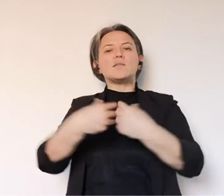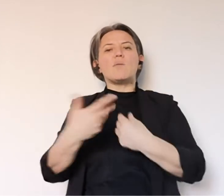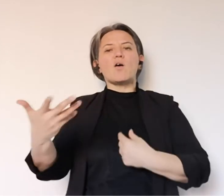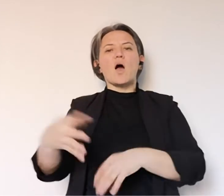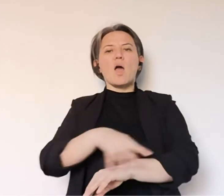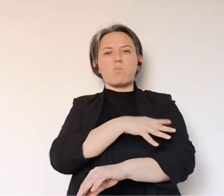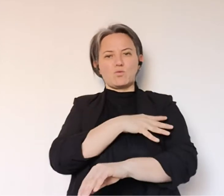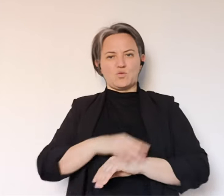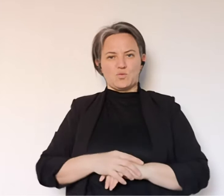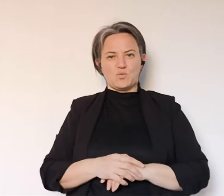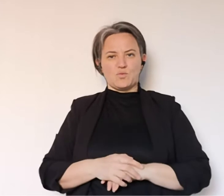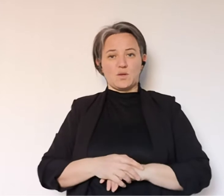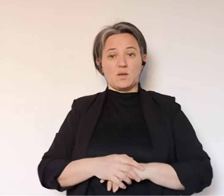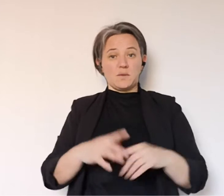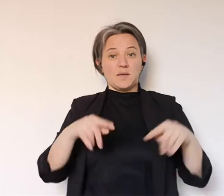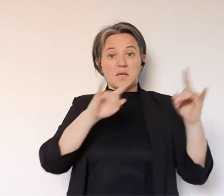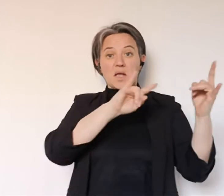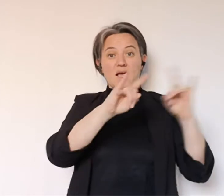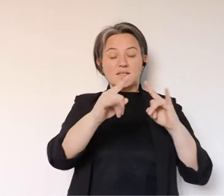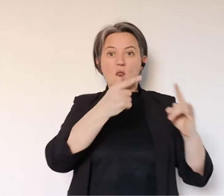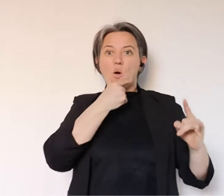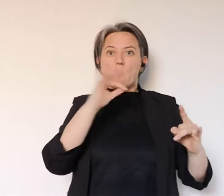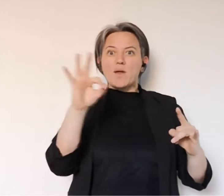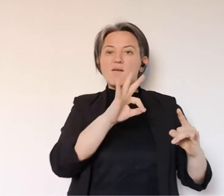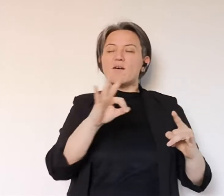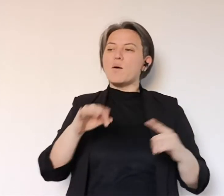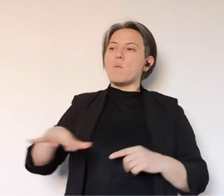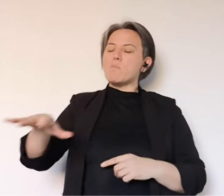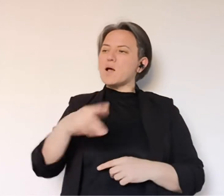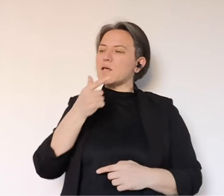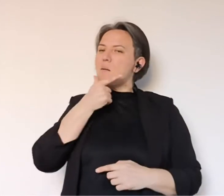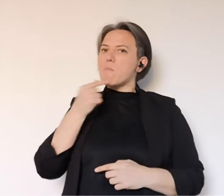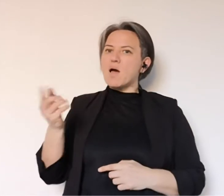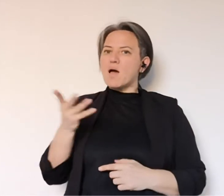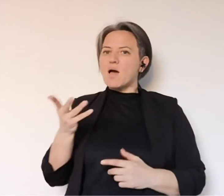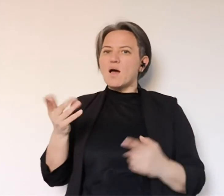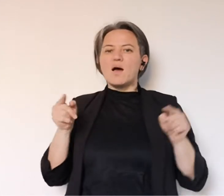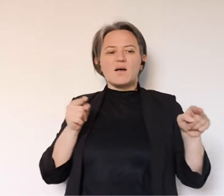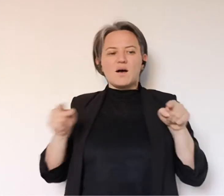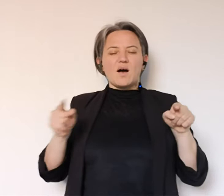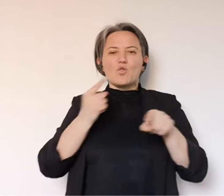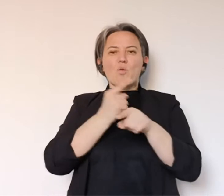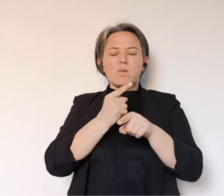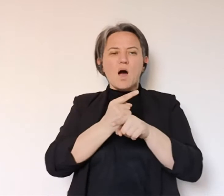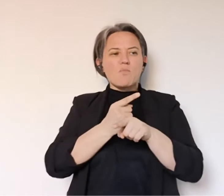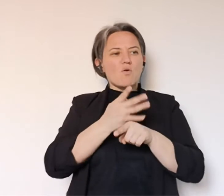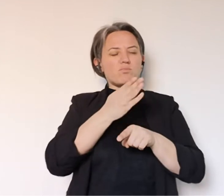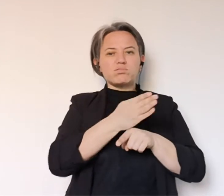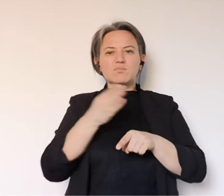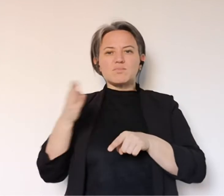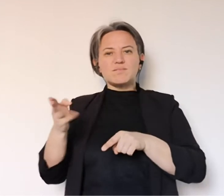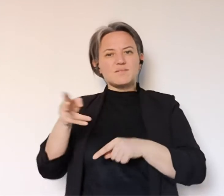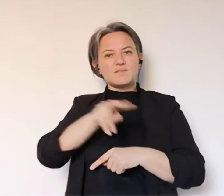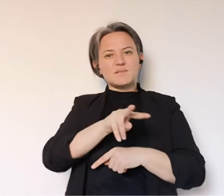anche in un momento come questo. Era il modo di dire questa piazza è meravigliosa, questo castello è meraviglioso, non vediamo l'ora